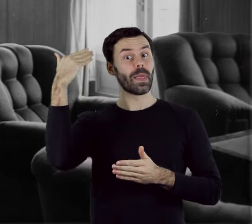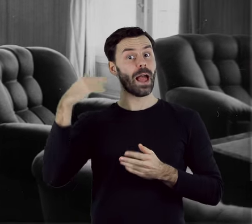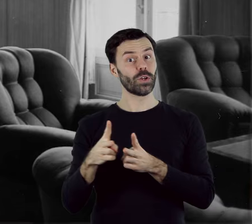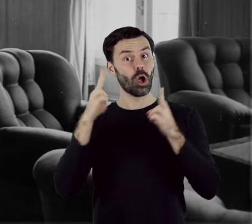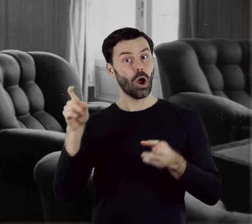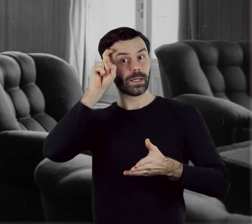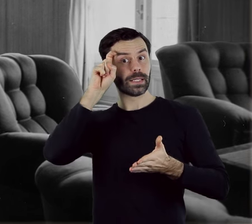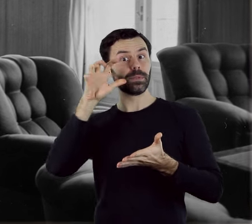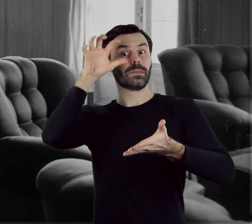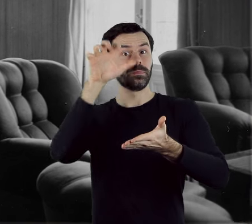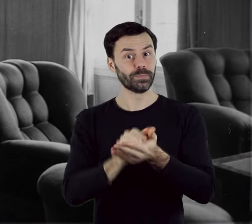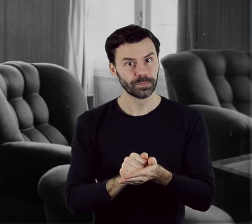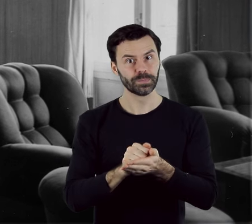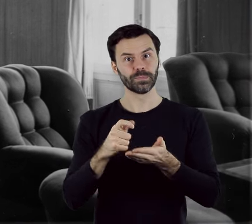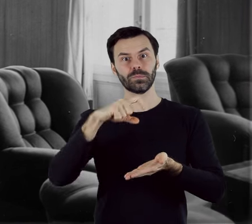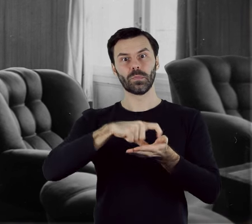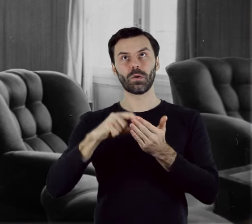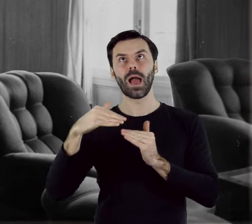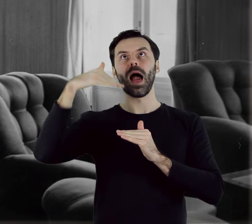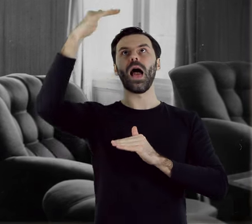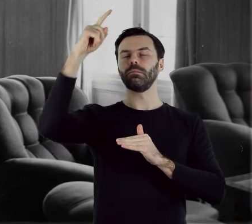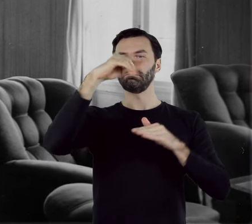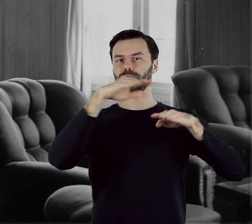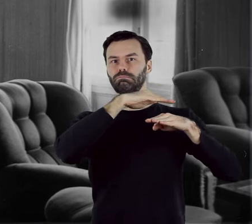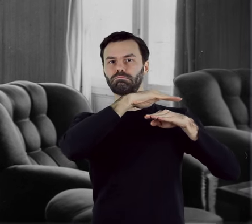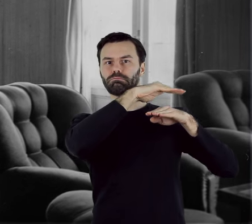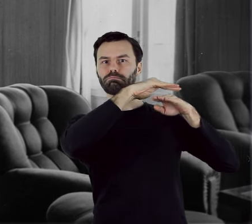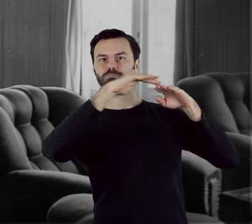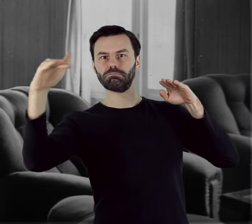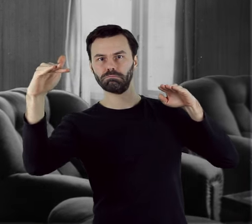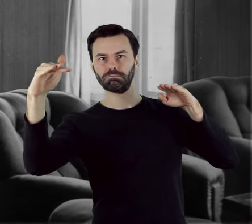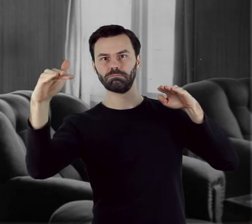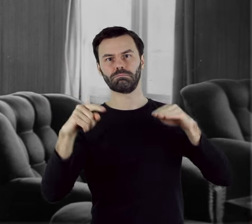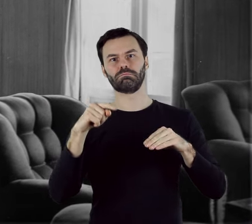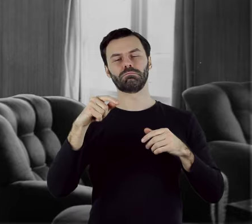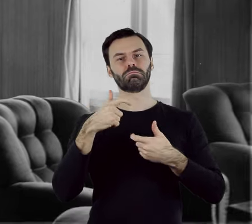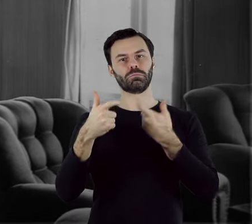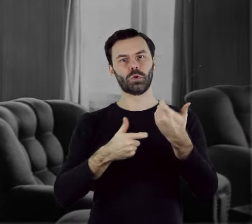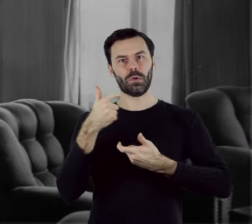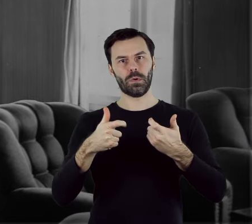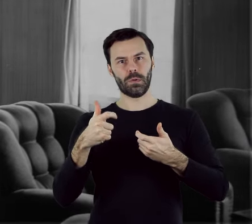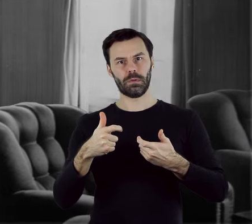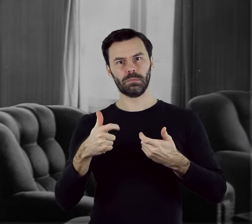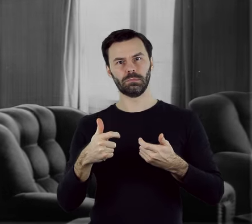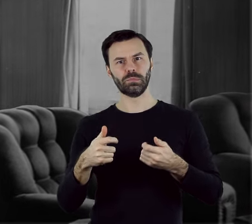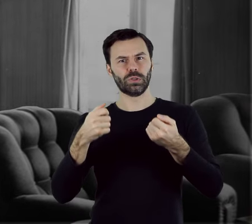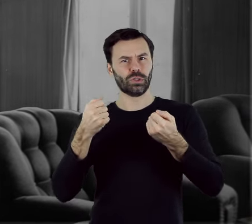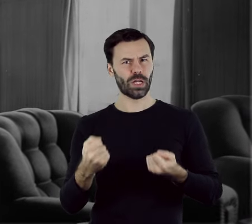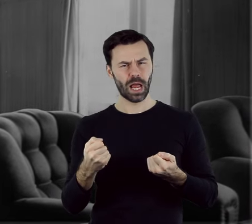hitlerowskiej sala uległa znacznej przebudowie. Została przedzielona stropem na poziomie wydatnego, ciężkiego gzymsu na